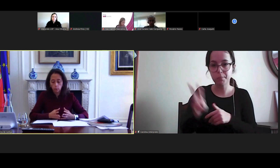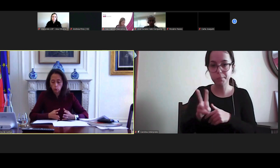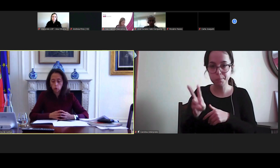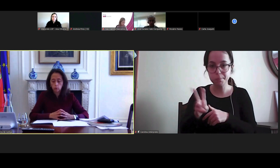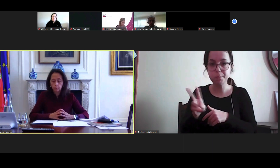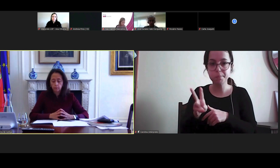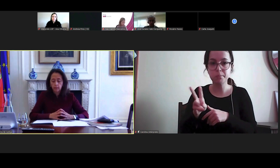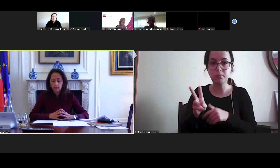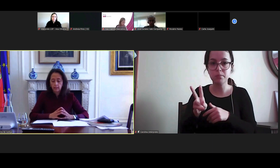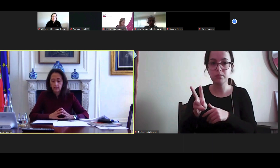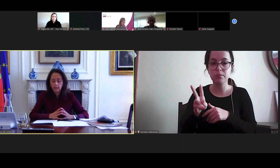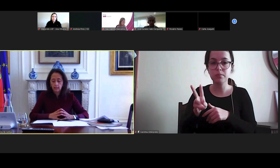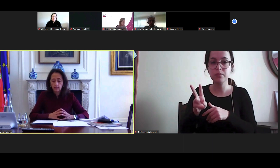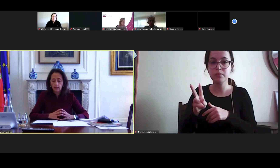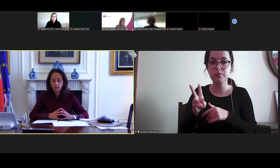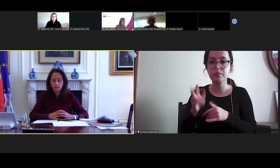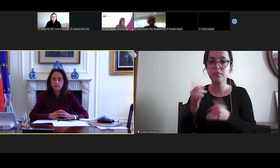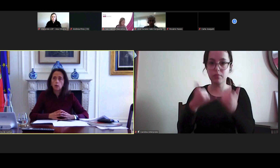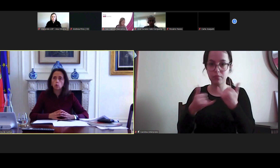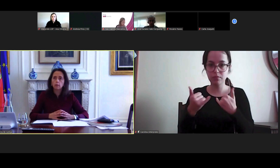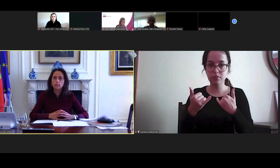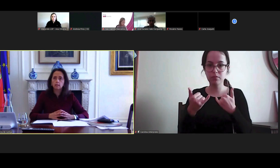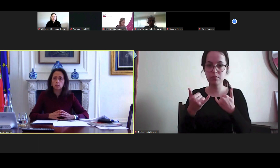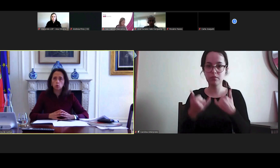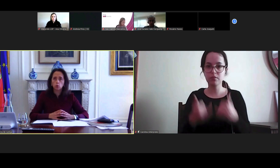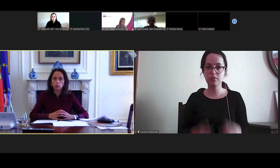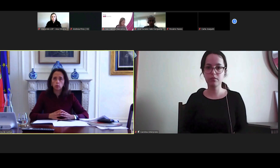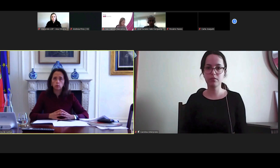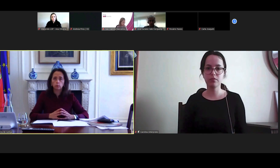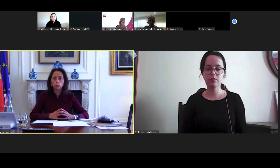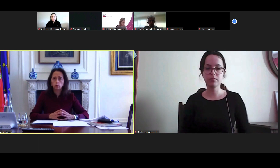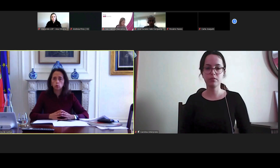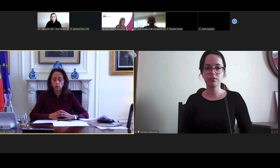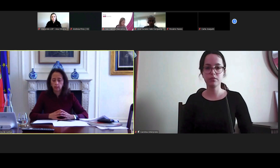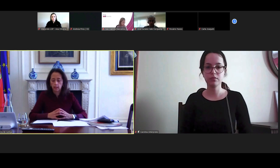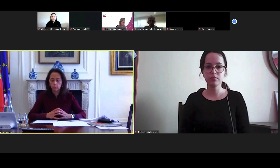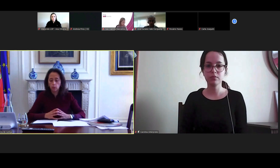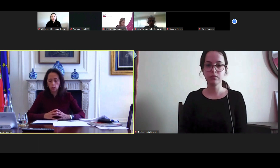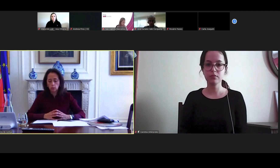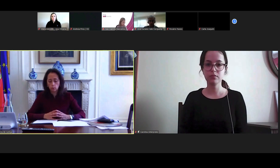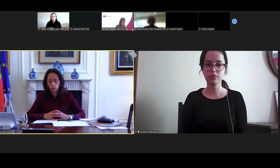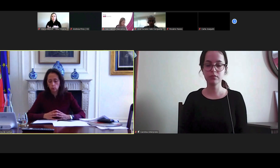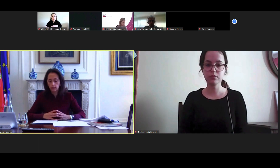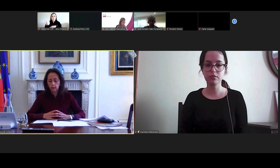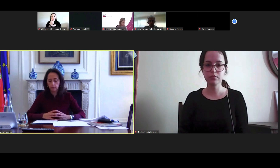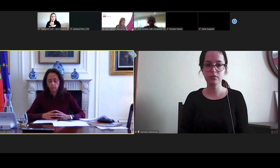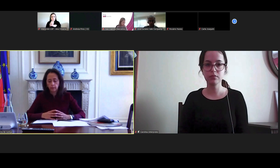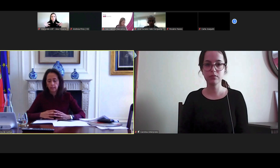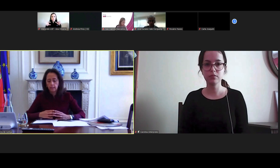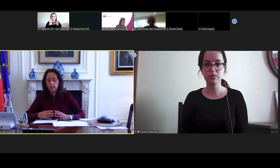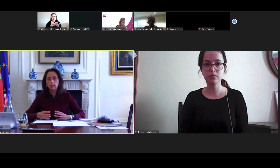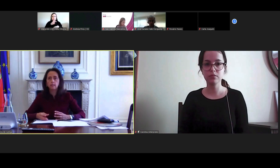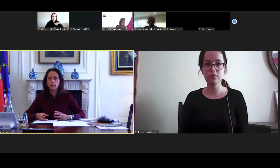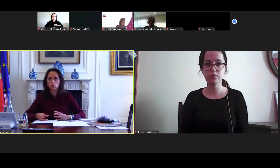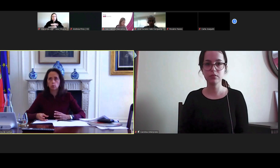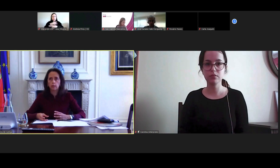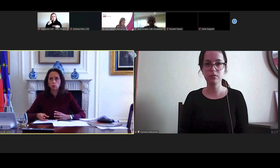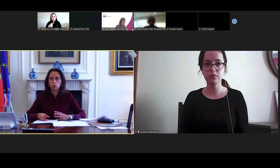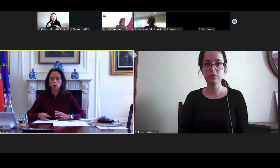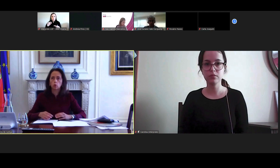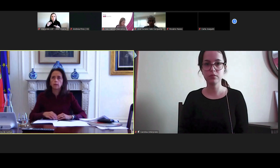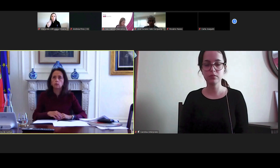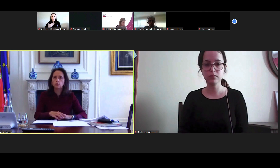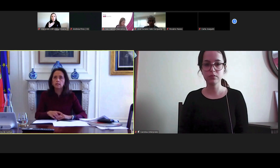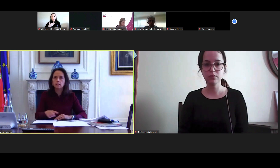proposto, que é a relação, como é que se relacionam provedor, administração pública e direitos